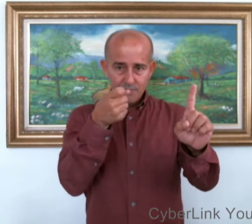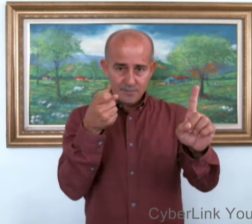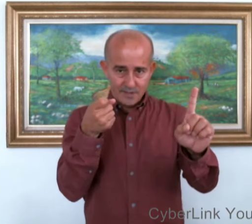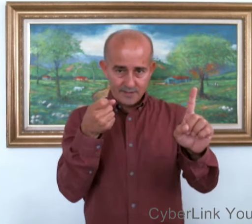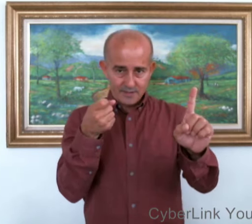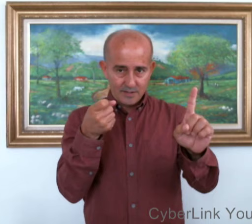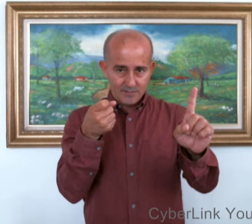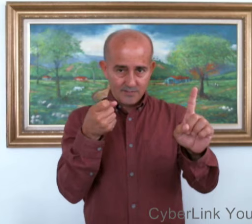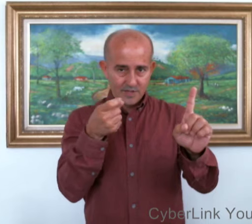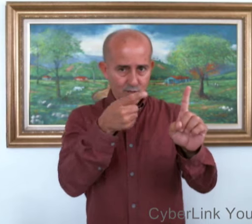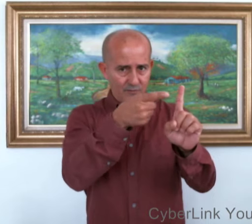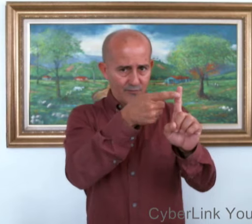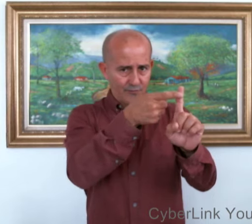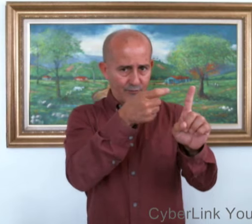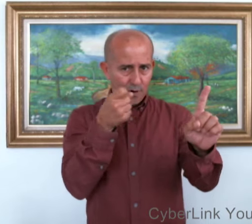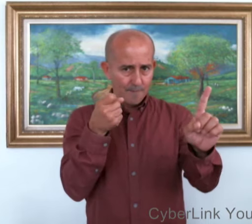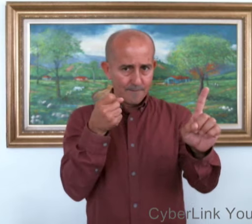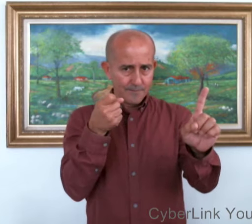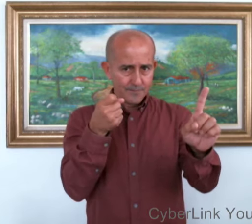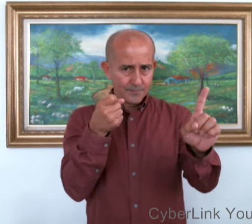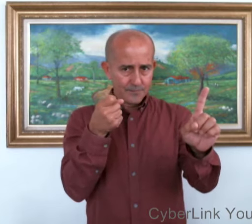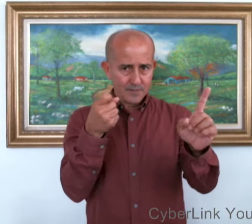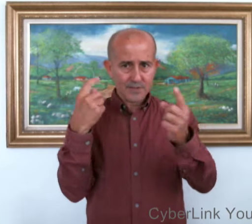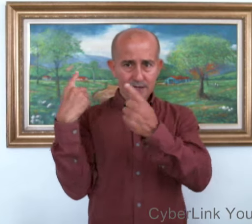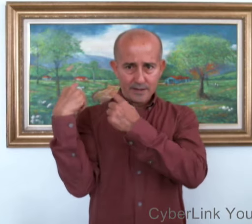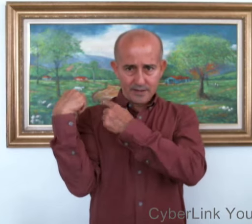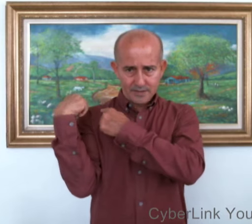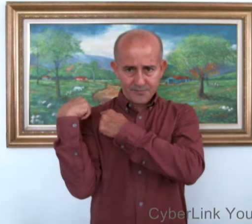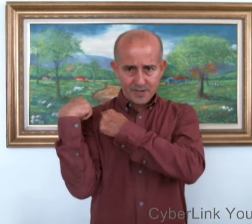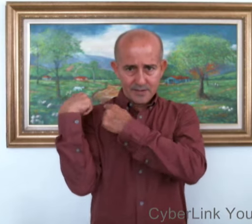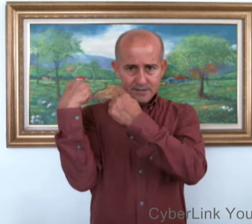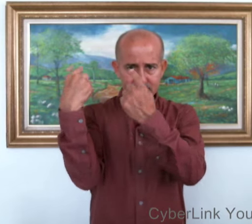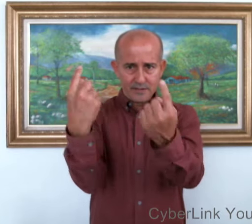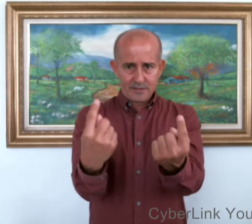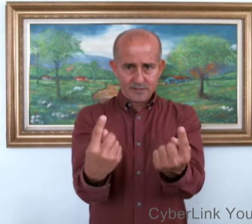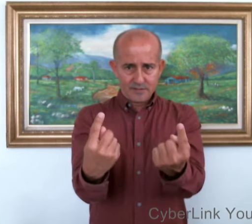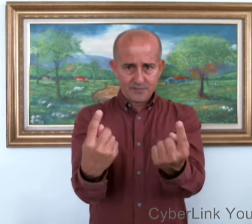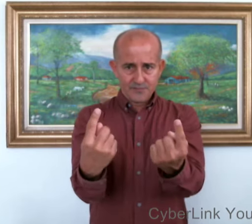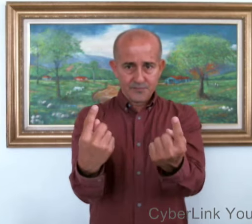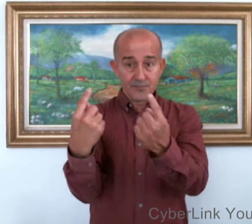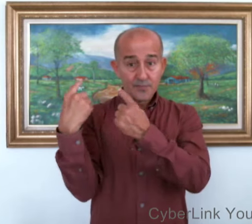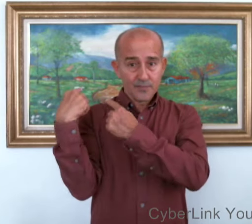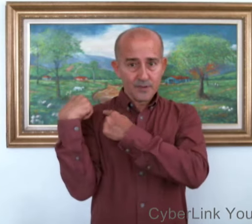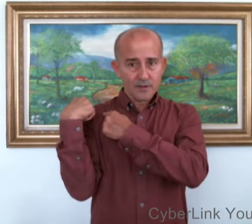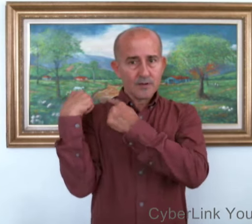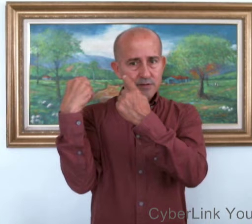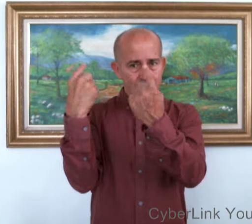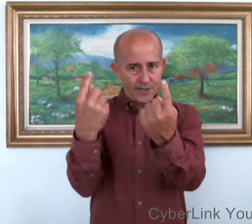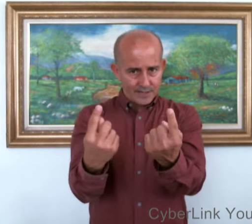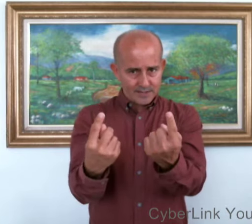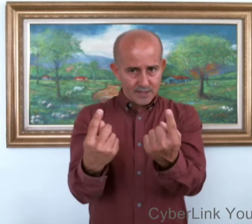Desde. Esto es from. Y del inglés. Since. Desde.